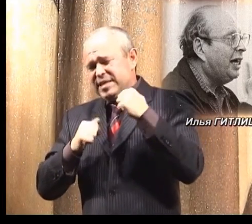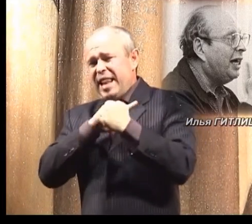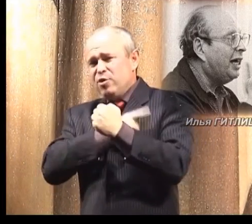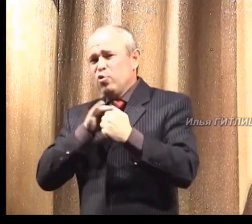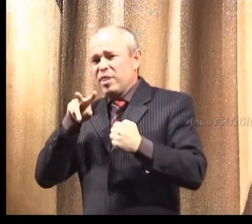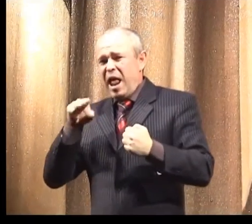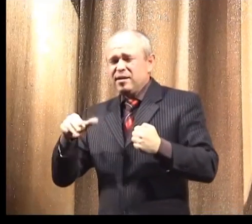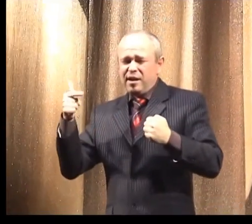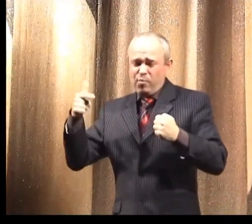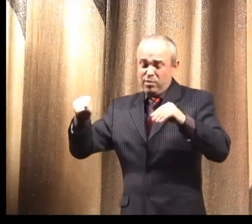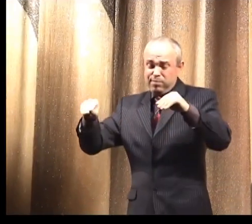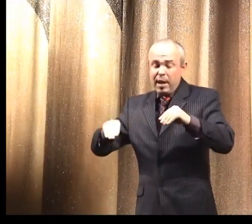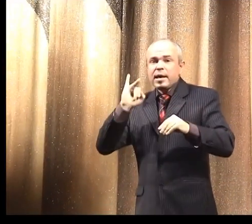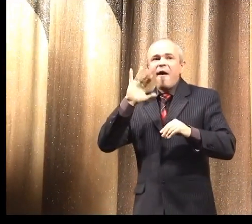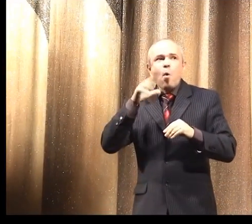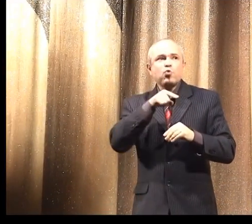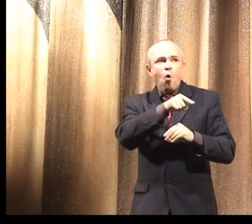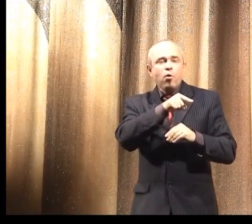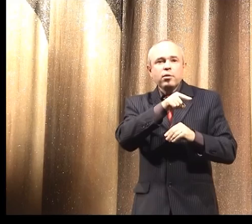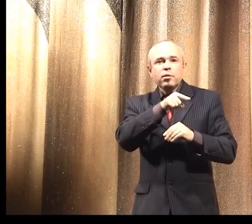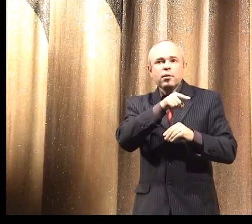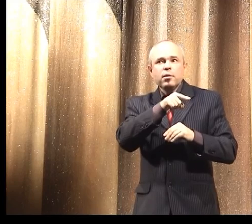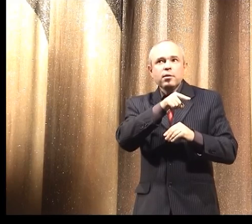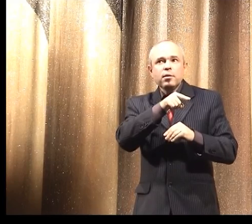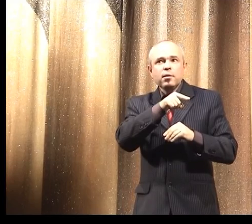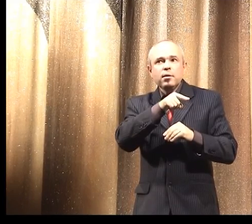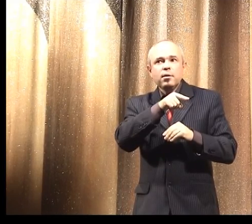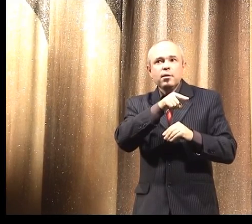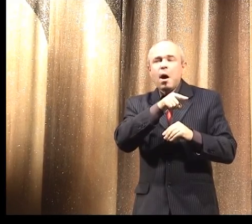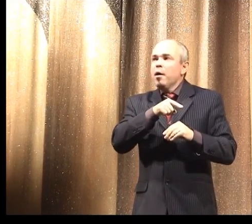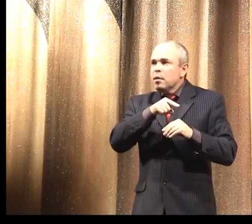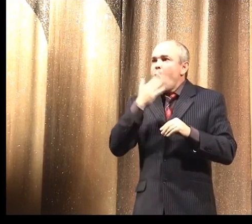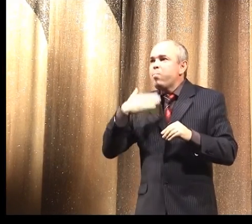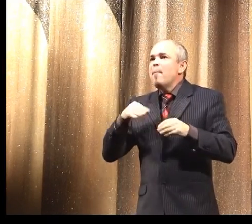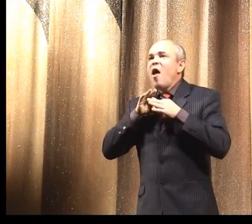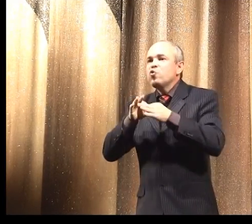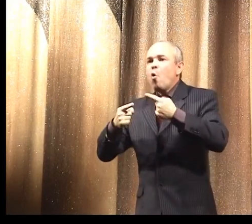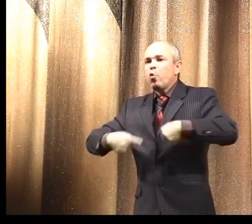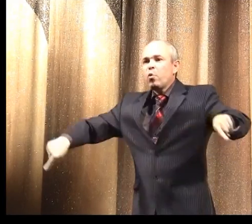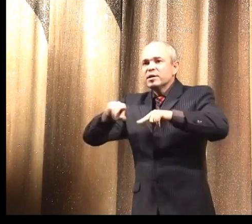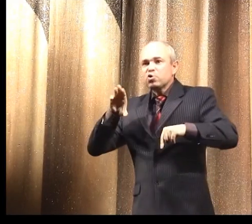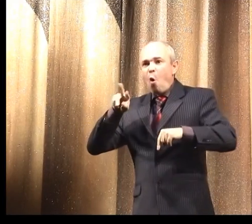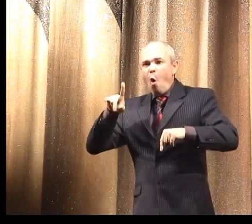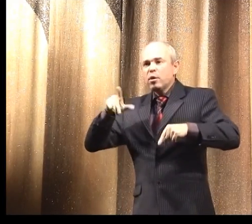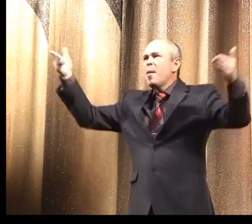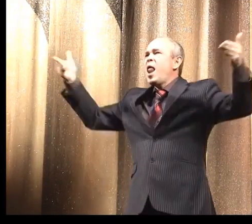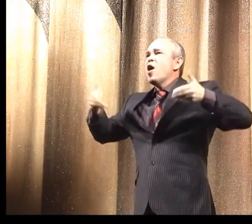Крепкий, сильный, грамотный товарищ. Любил проводить круглые